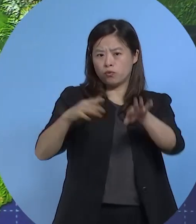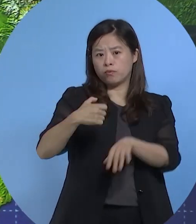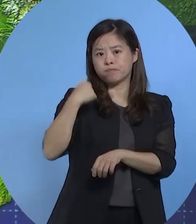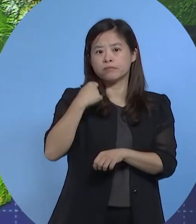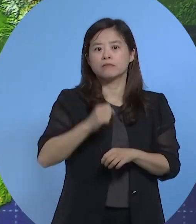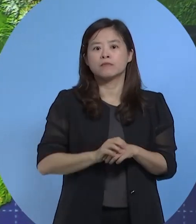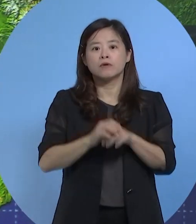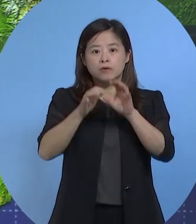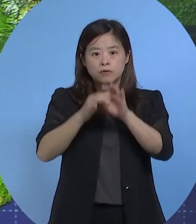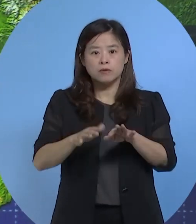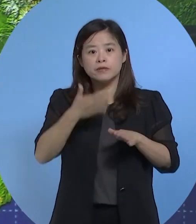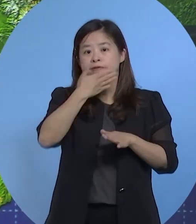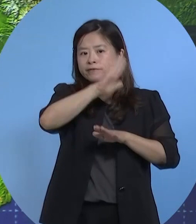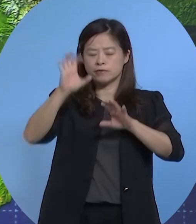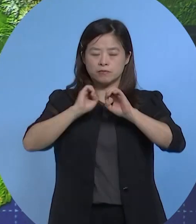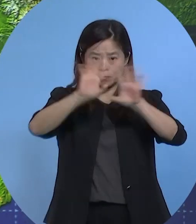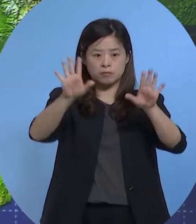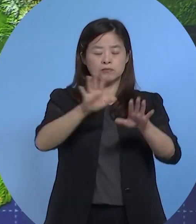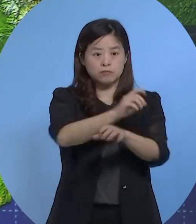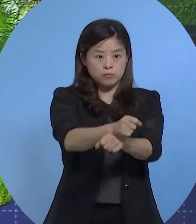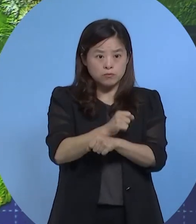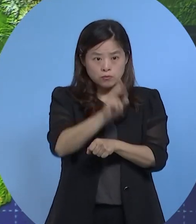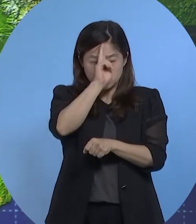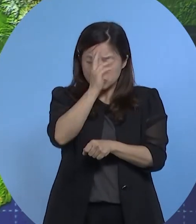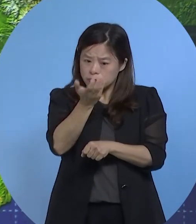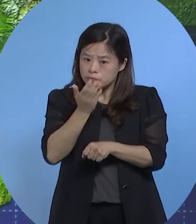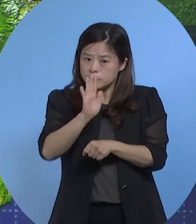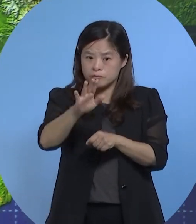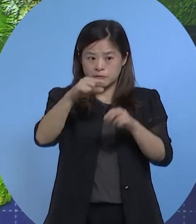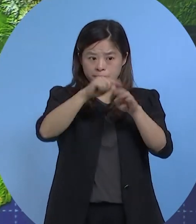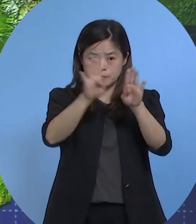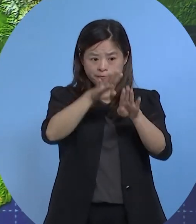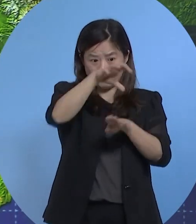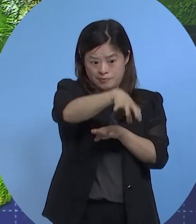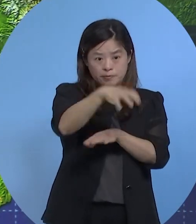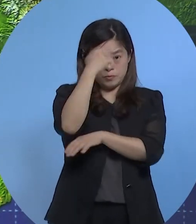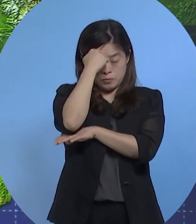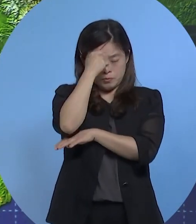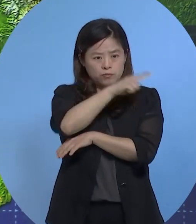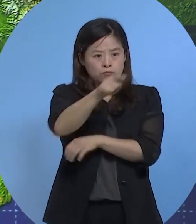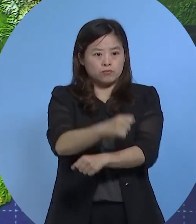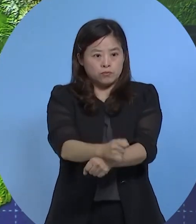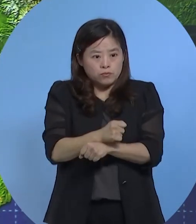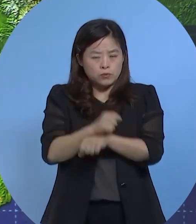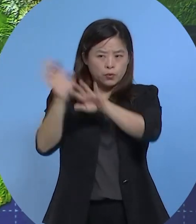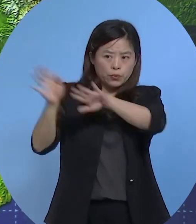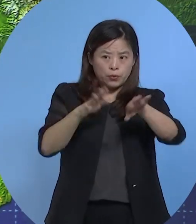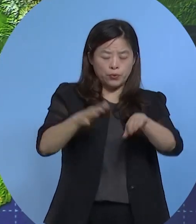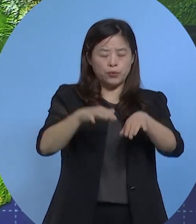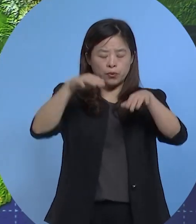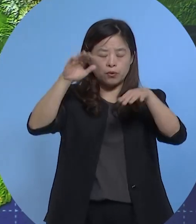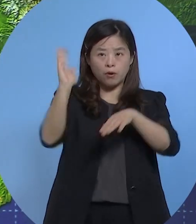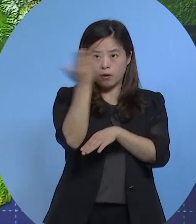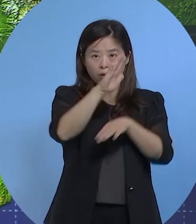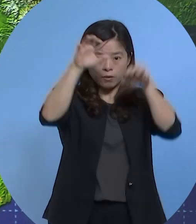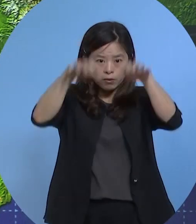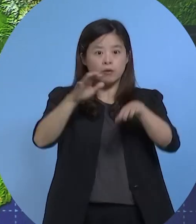因此气象局仍然要提醒在中午前后金门地区的民众还是要留意强风以及间接性的大雨的发生